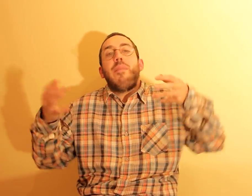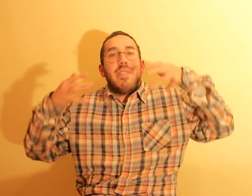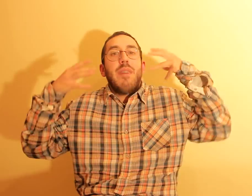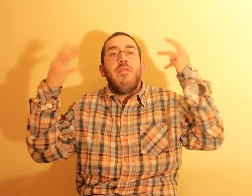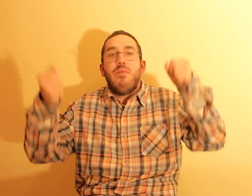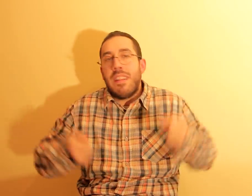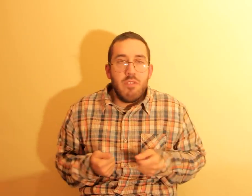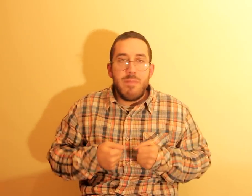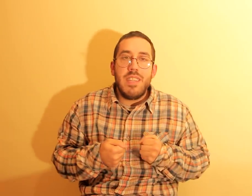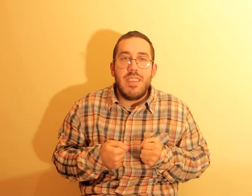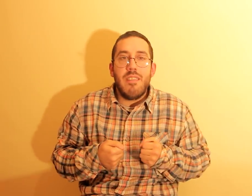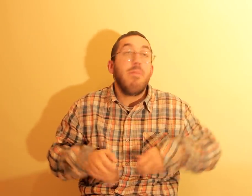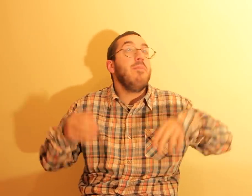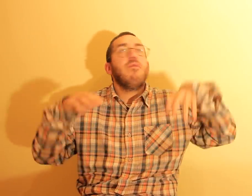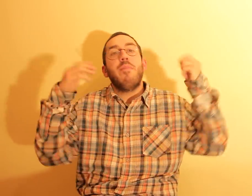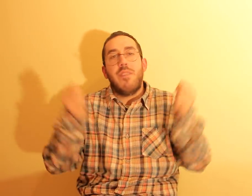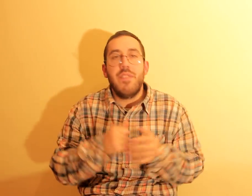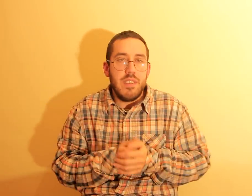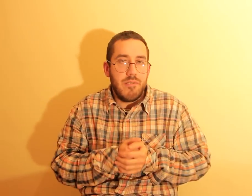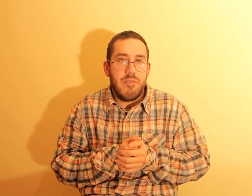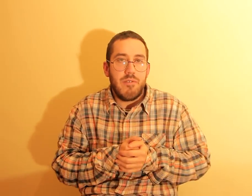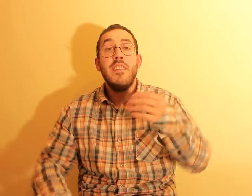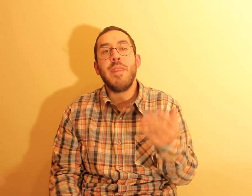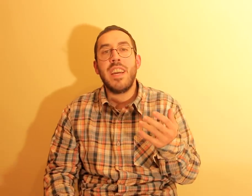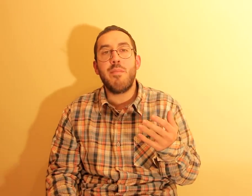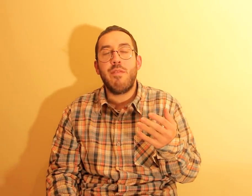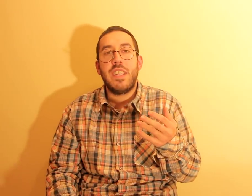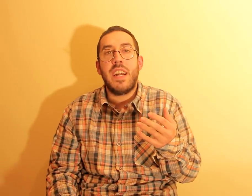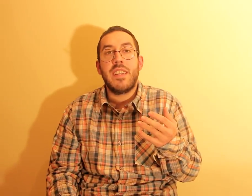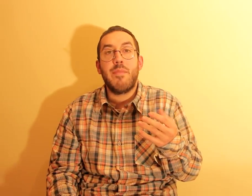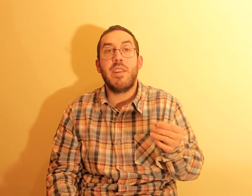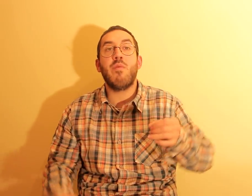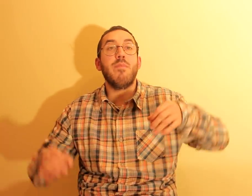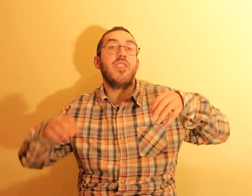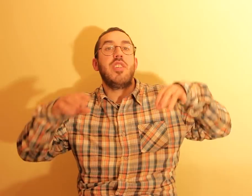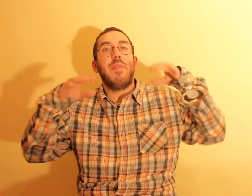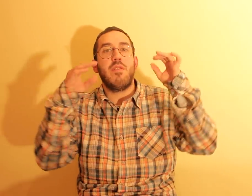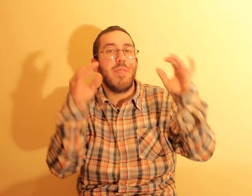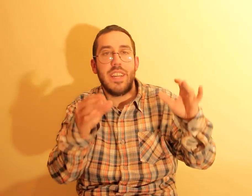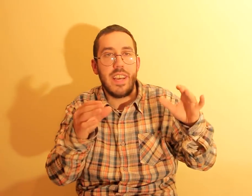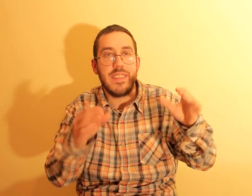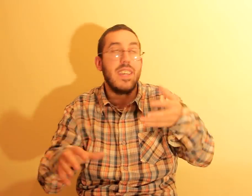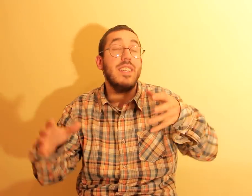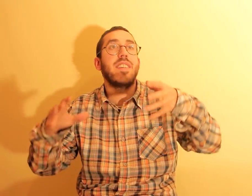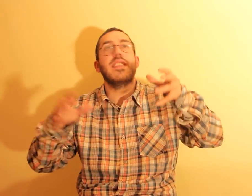a passar melhor o ano 2019, e muito mais felizes. Também quero aproveitar, que é para, quando vocês estiverem com uma criança, e a criança